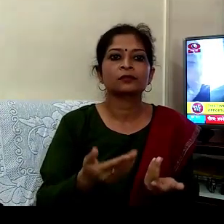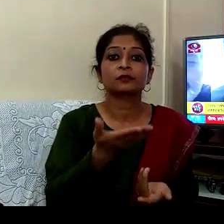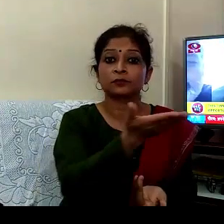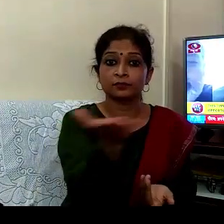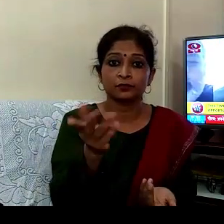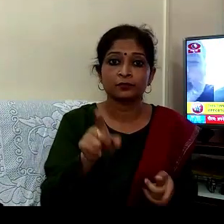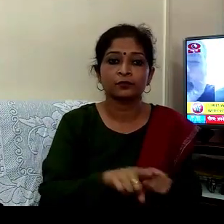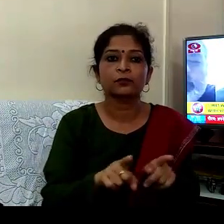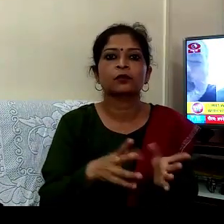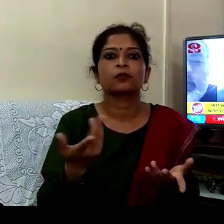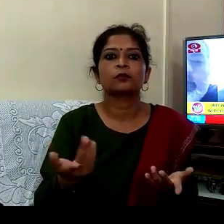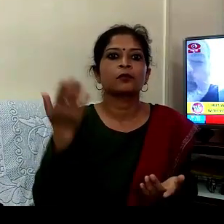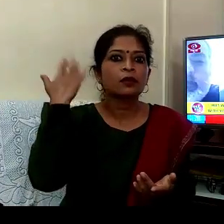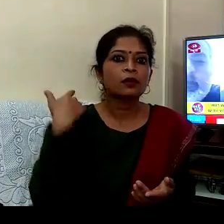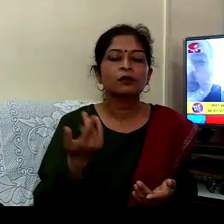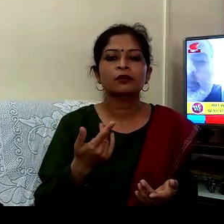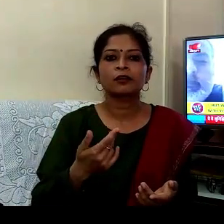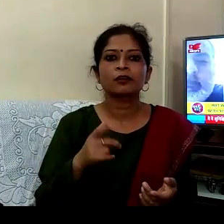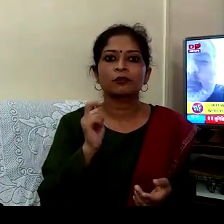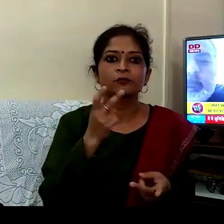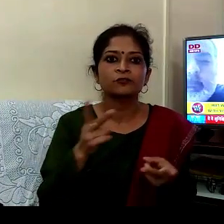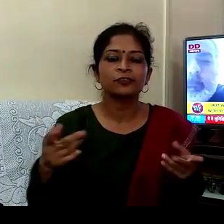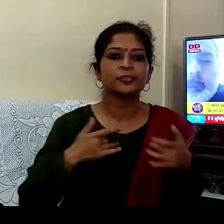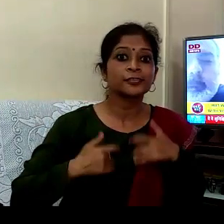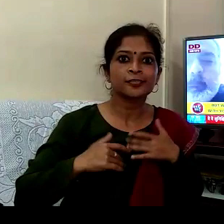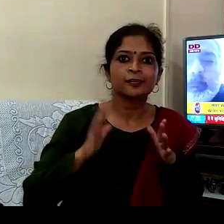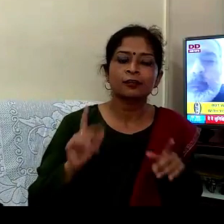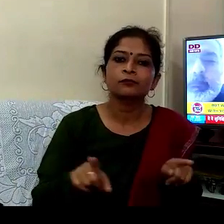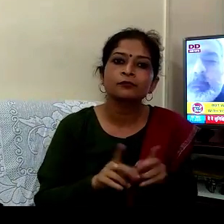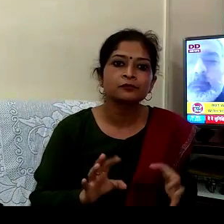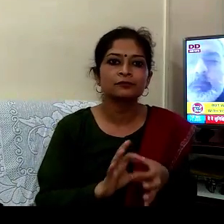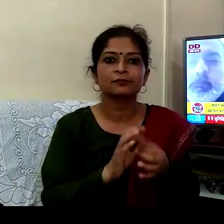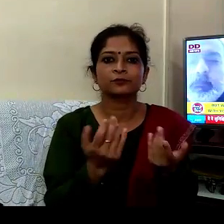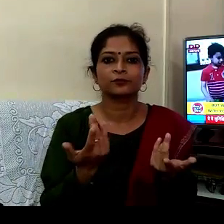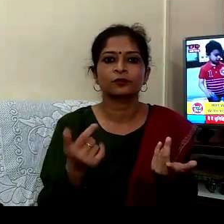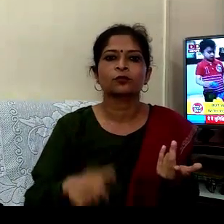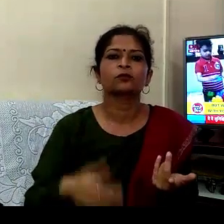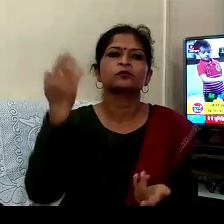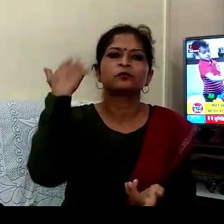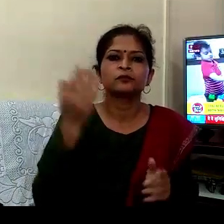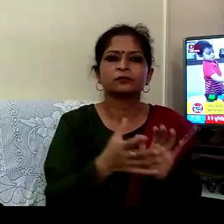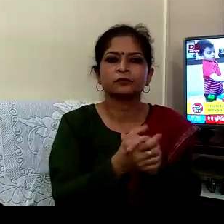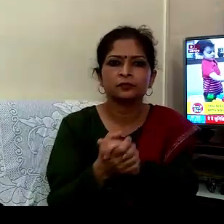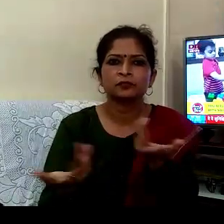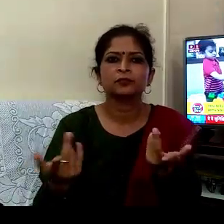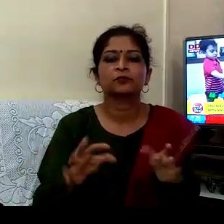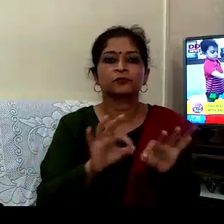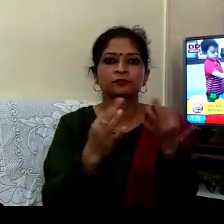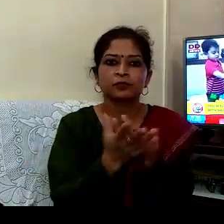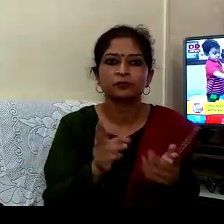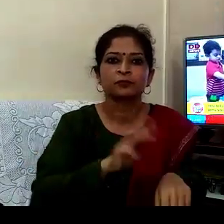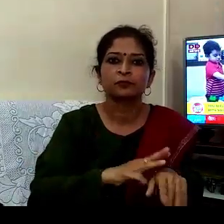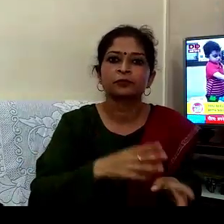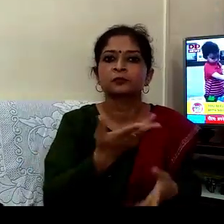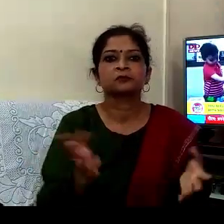اپنے پیشن سے بھی جوڑ پائیں گے آپ کو اپنے پرانے دوستوں اور پریوار کے ساتھ بھی جڑنے کا